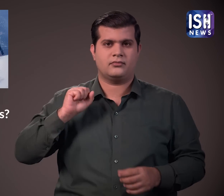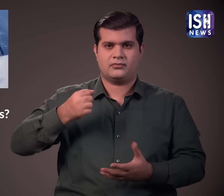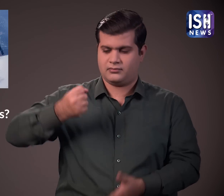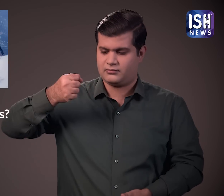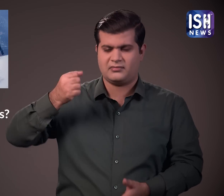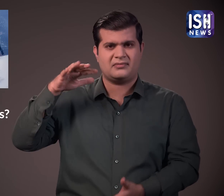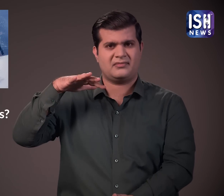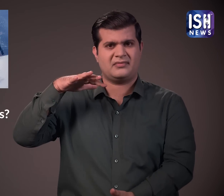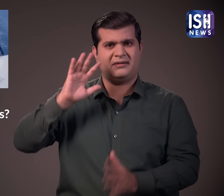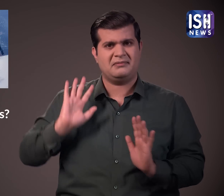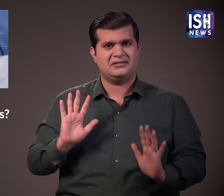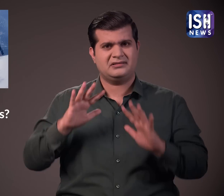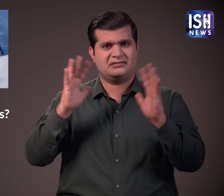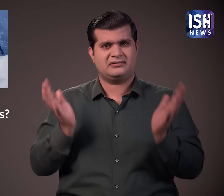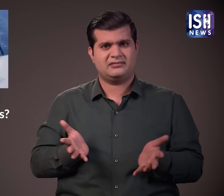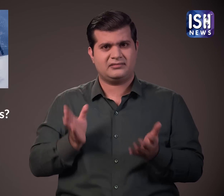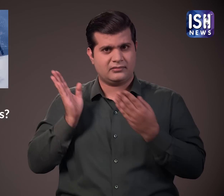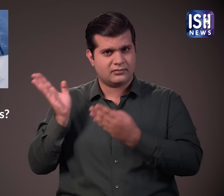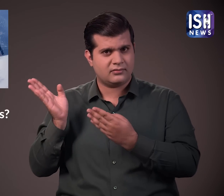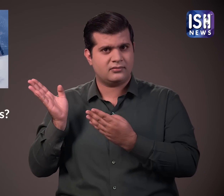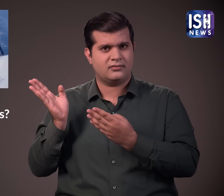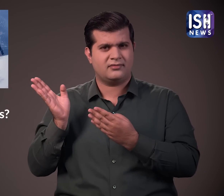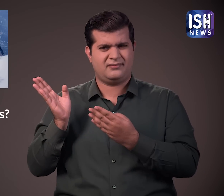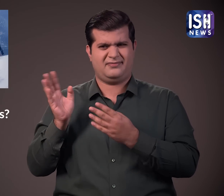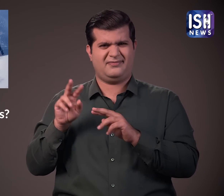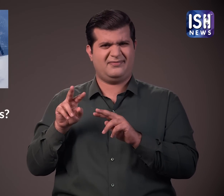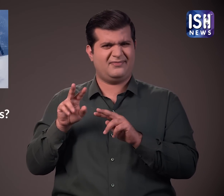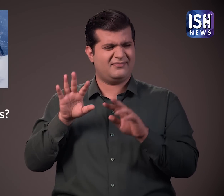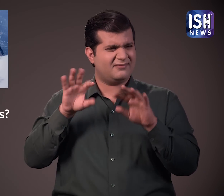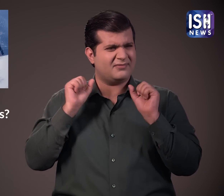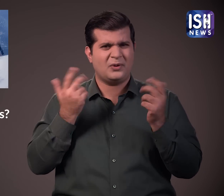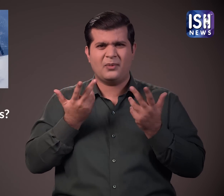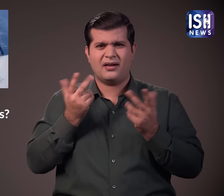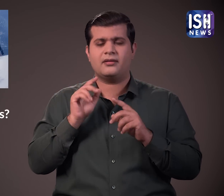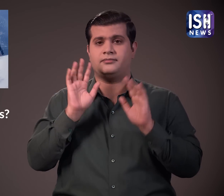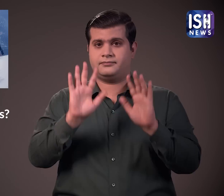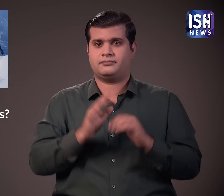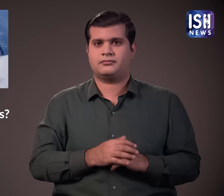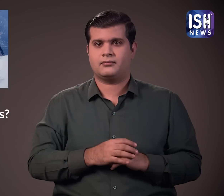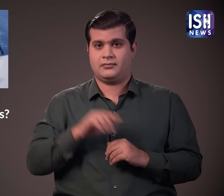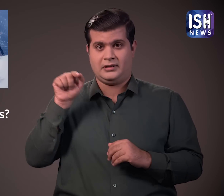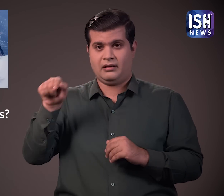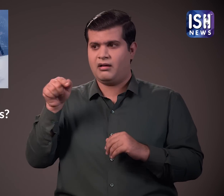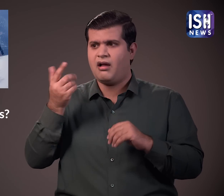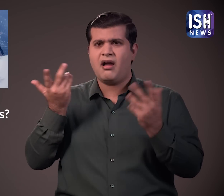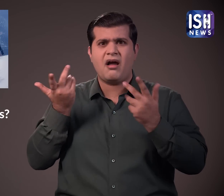जाता है और ले जाया जाता है ऐसे बैग की क्या जरूरत है? विंटर 2022